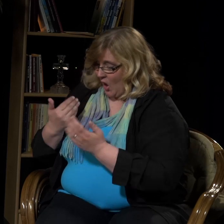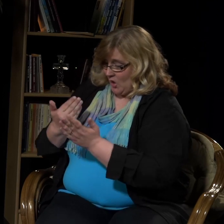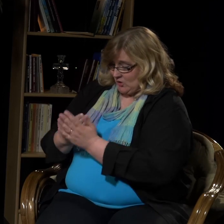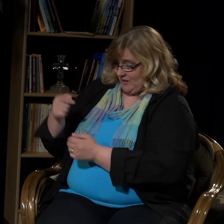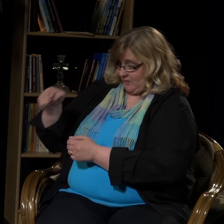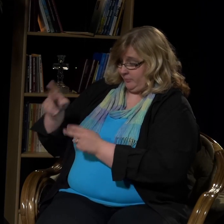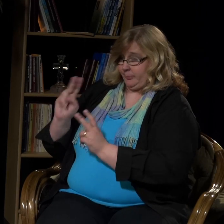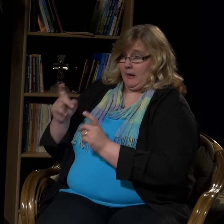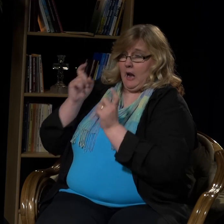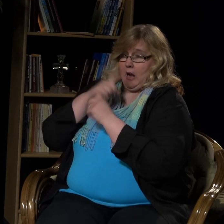kaiken himoissanne.